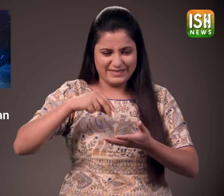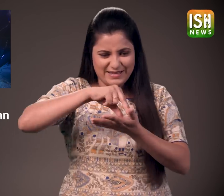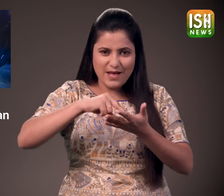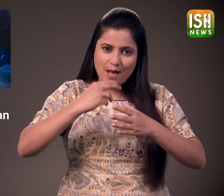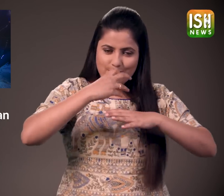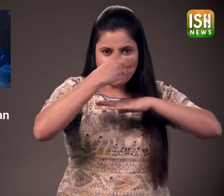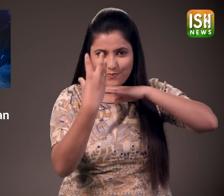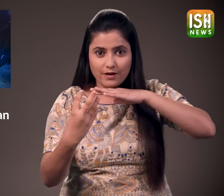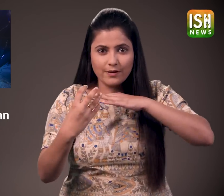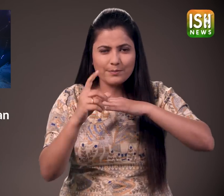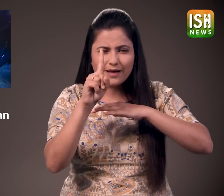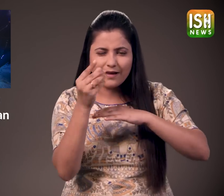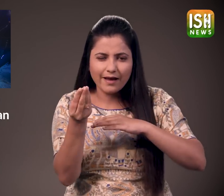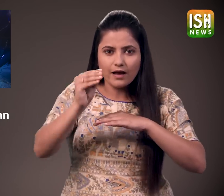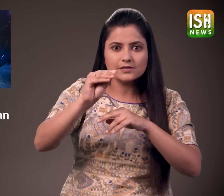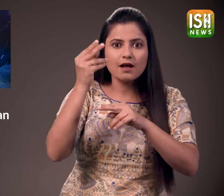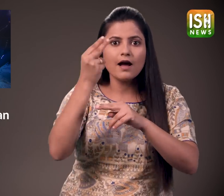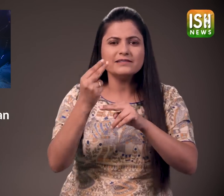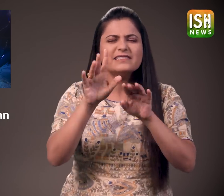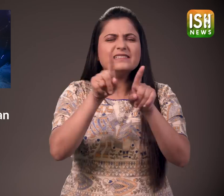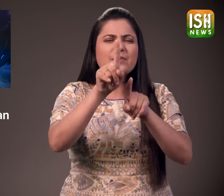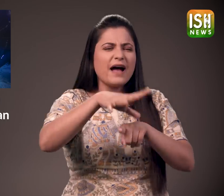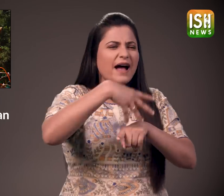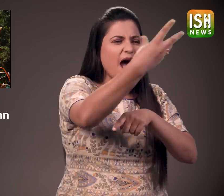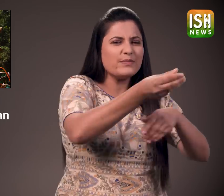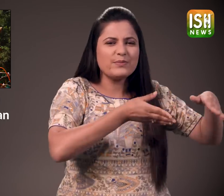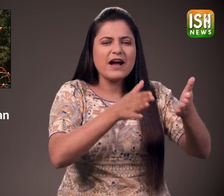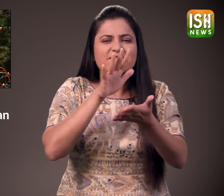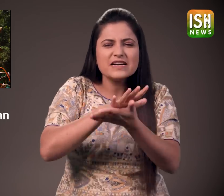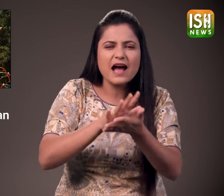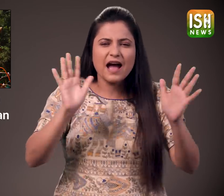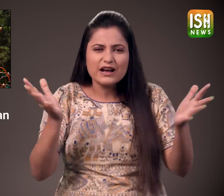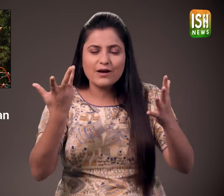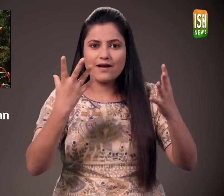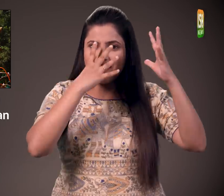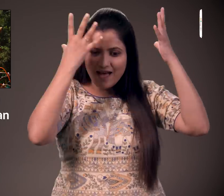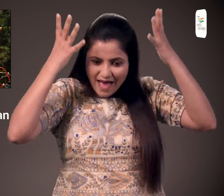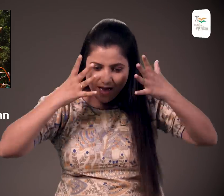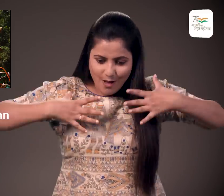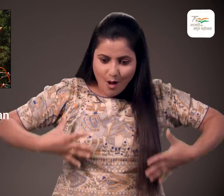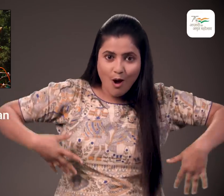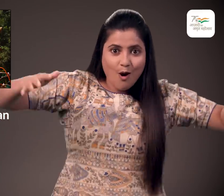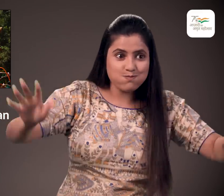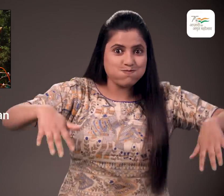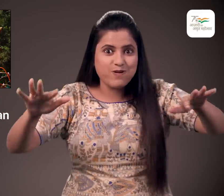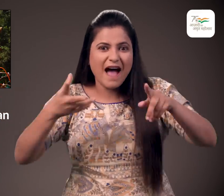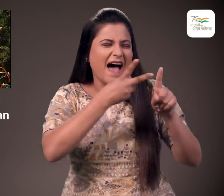आधिकारिक मैस्कॉट भी था जो खिलारियों के साथ ही था जैसे त्यहोरों में मैस्कॉट होते